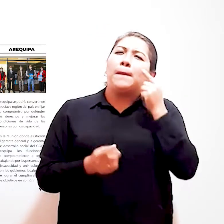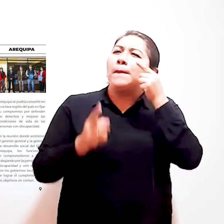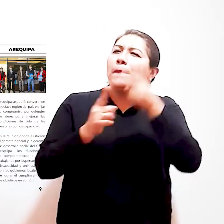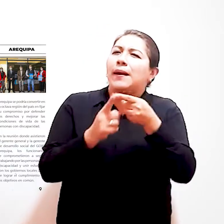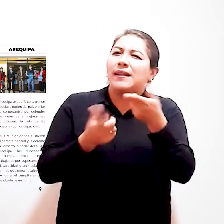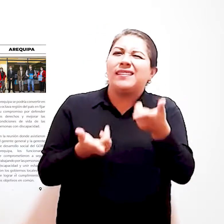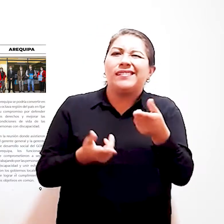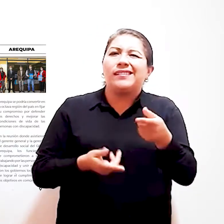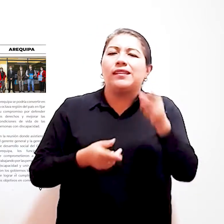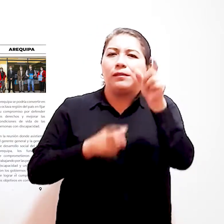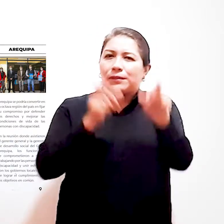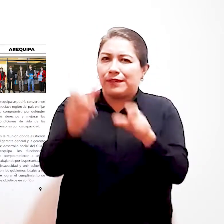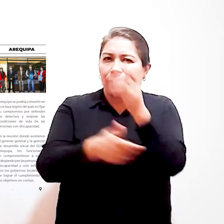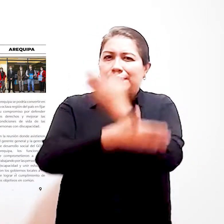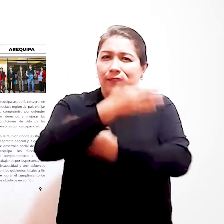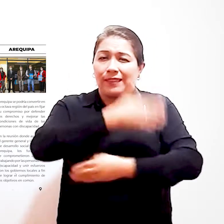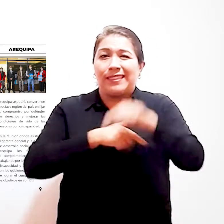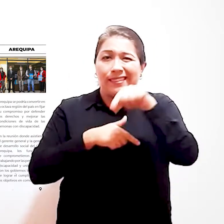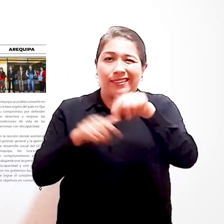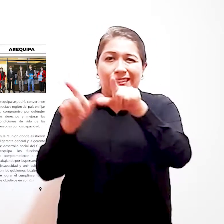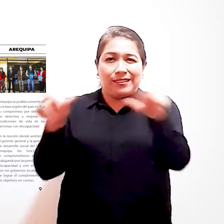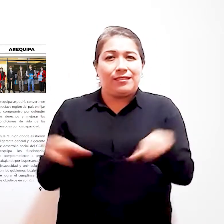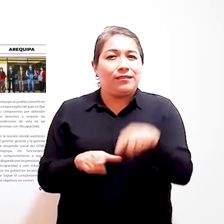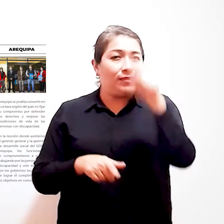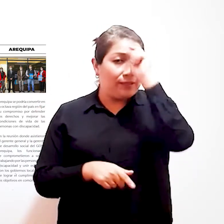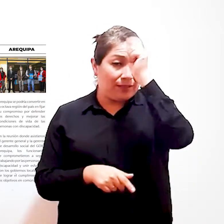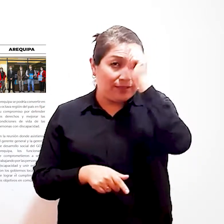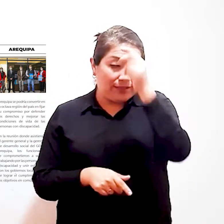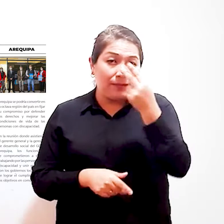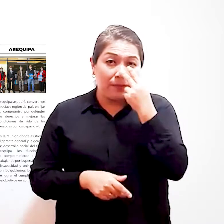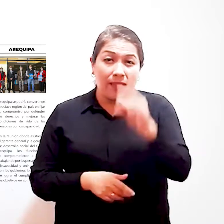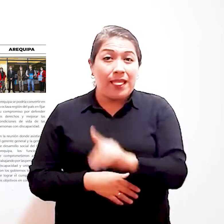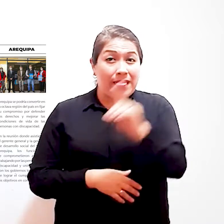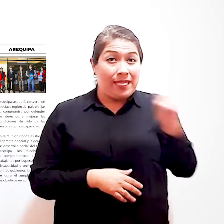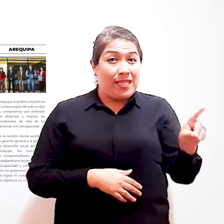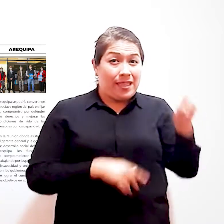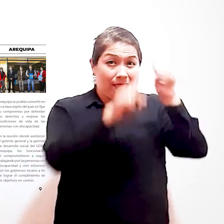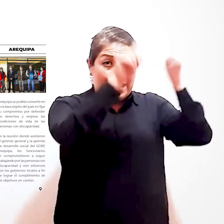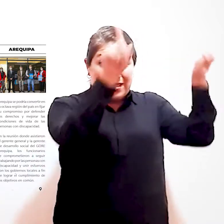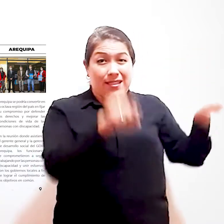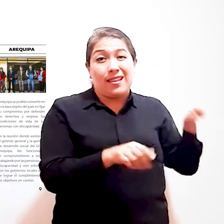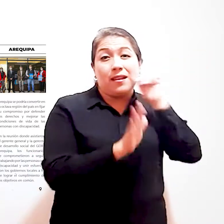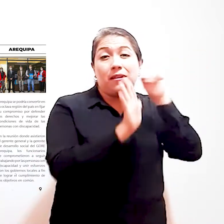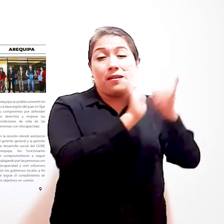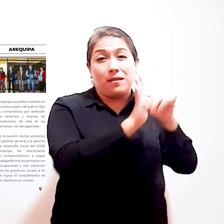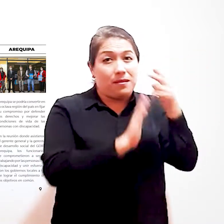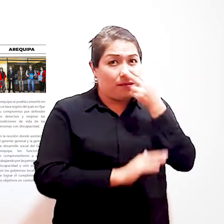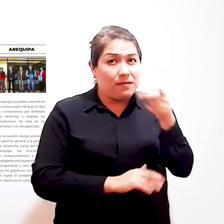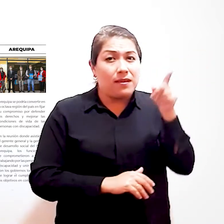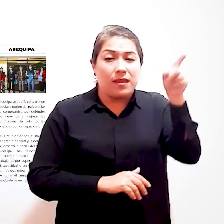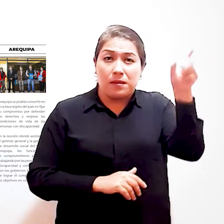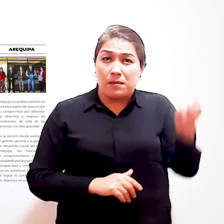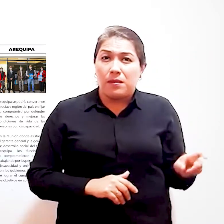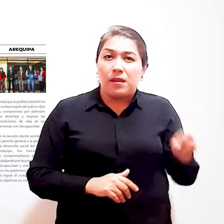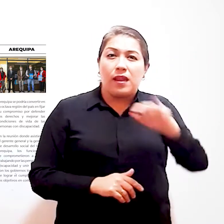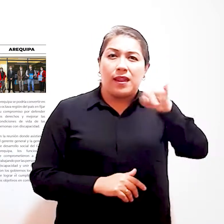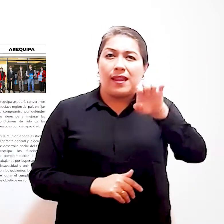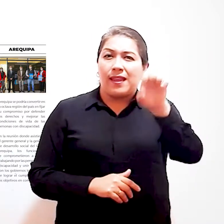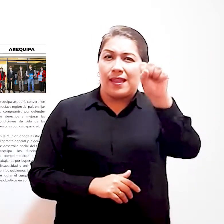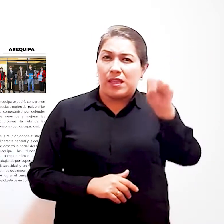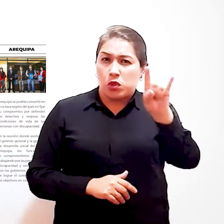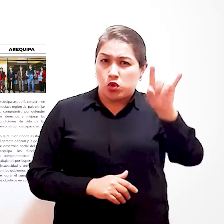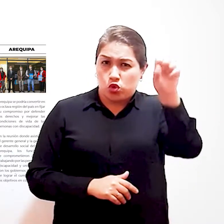biomecánicas a personas con discapacidad de la región En imagen de izquierda derecha, el alcalde de la provincia de